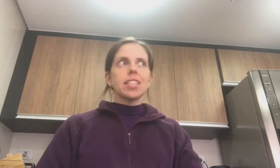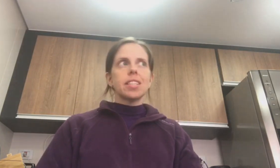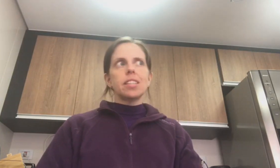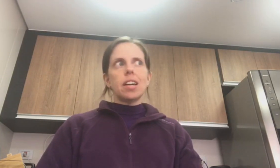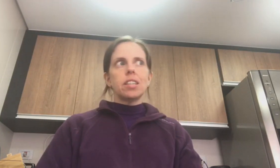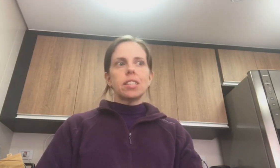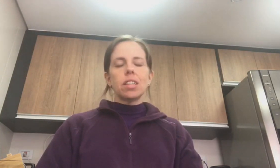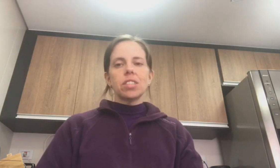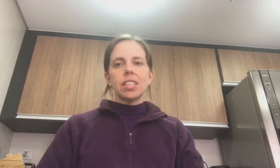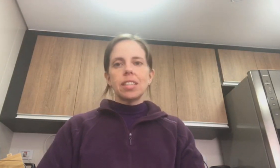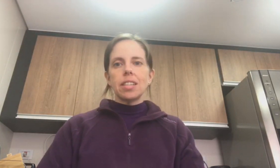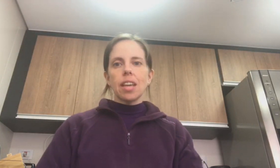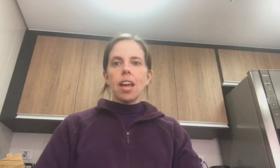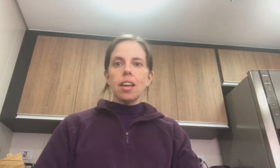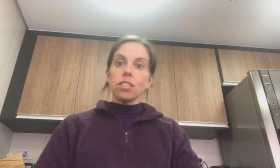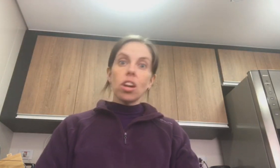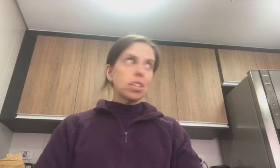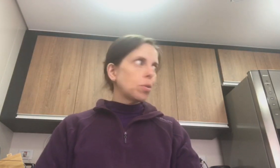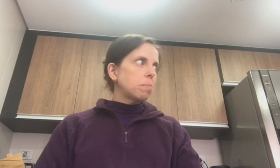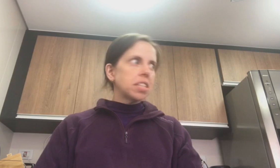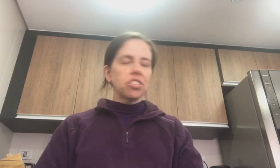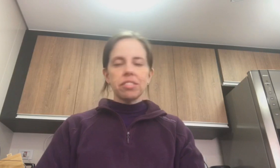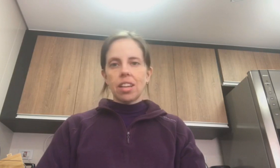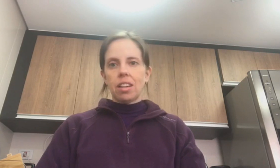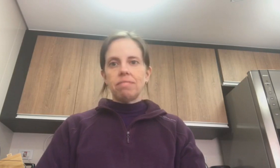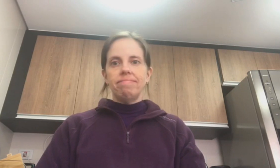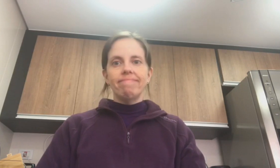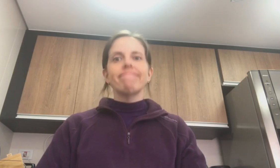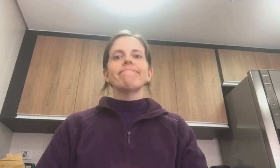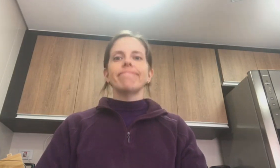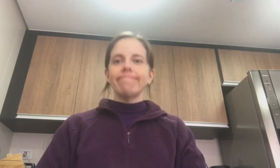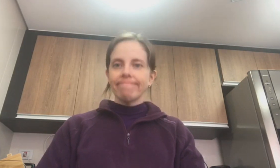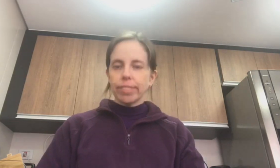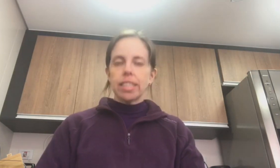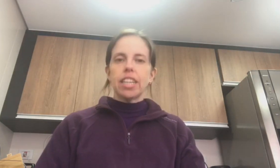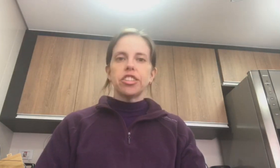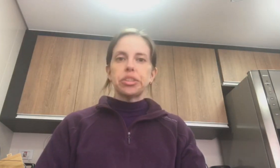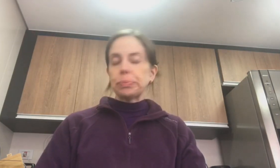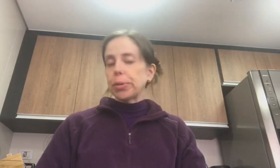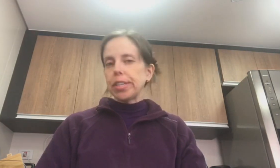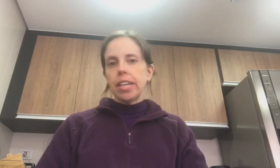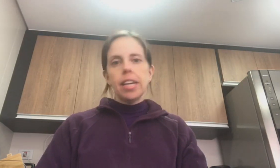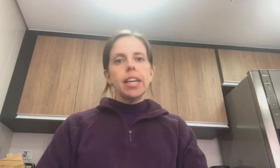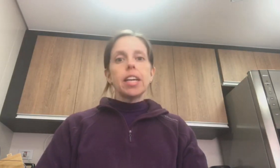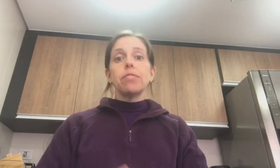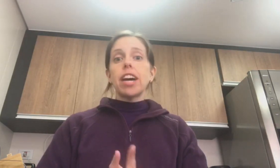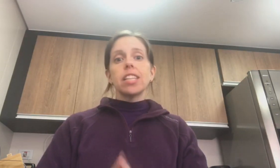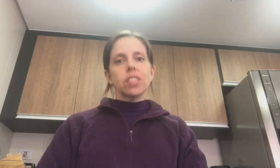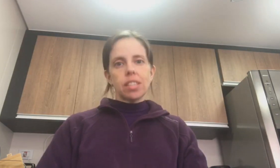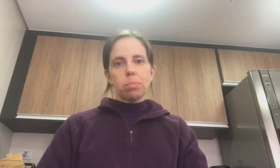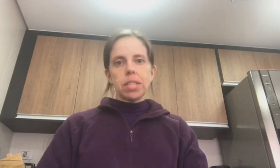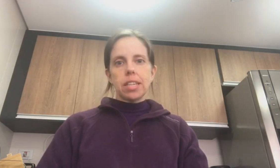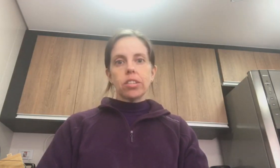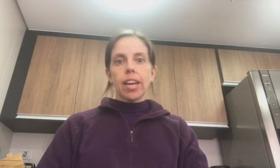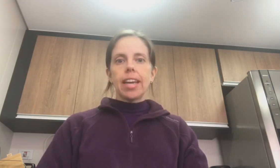às vezes acontecia assim... Ah, troca só a mesa de jantar. Pois é, gente. morro. Várias vezes eu pensei. Só que